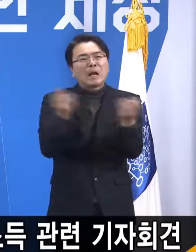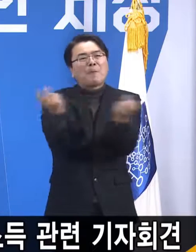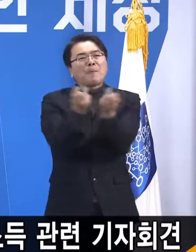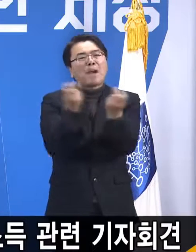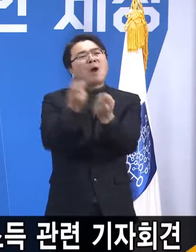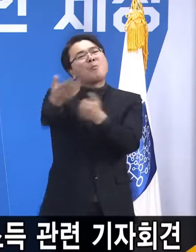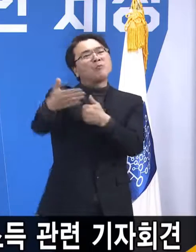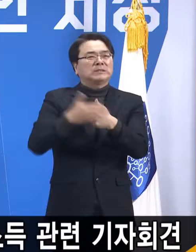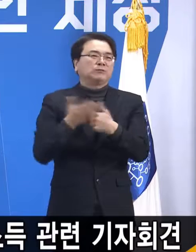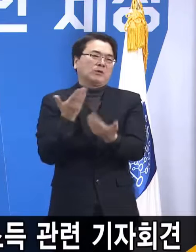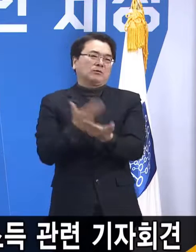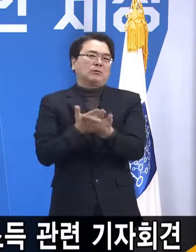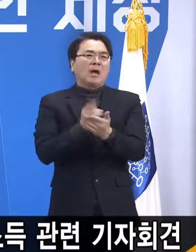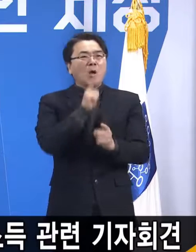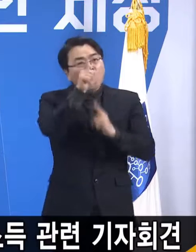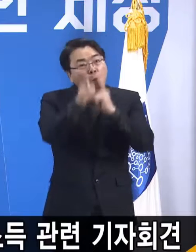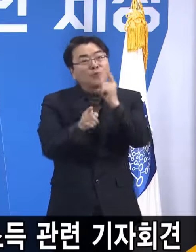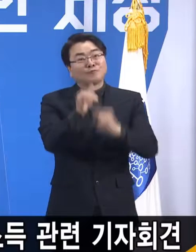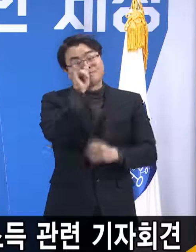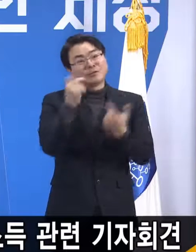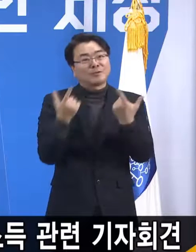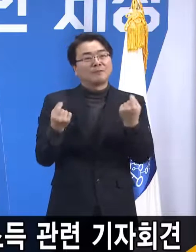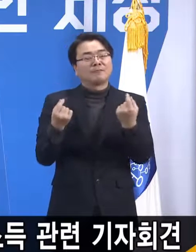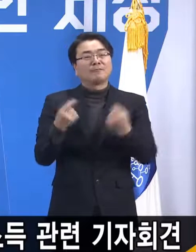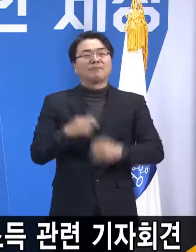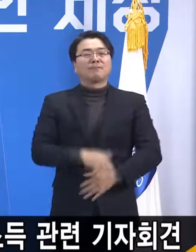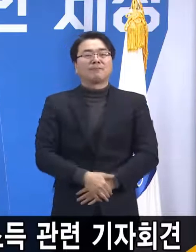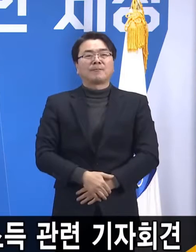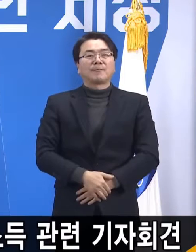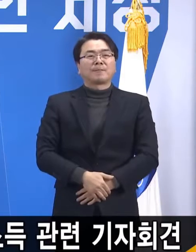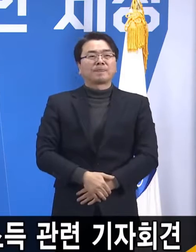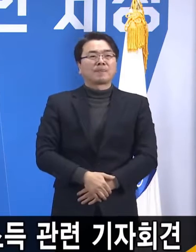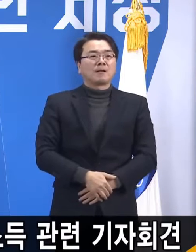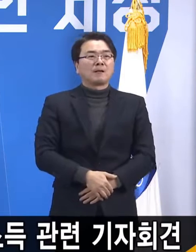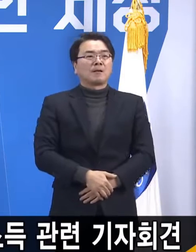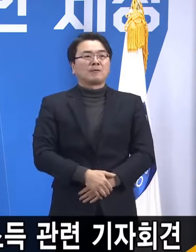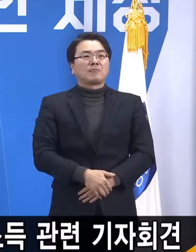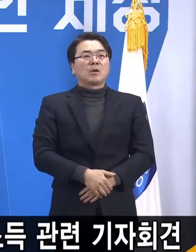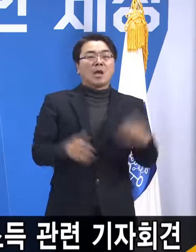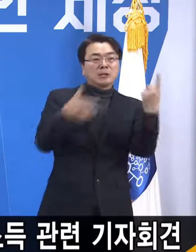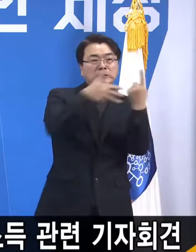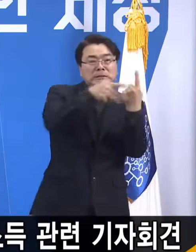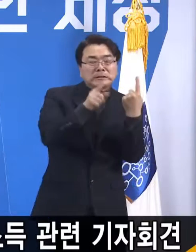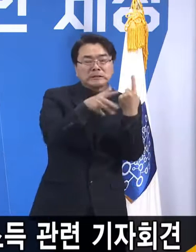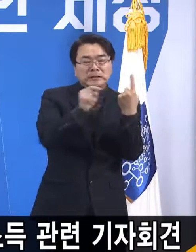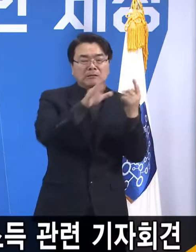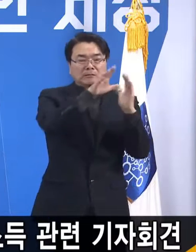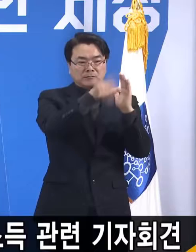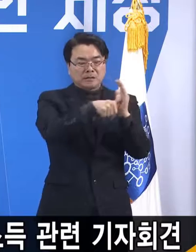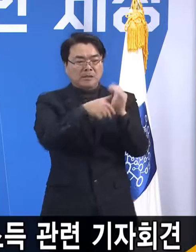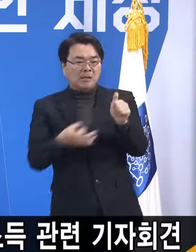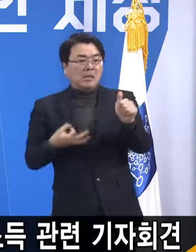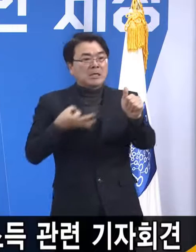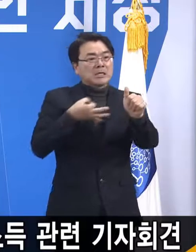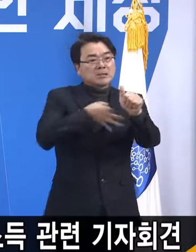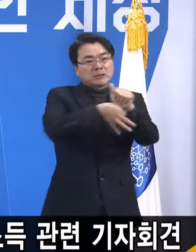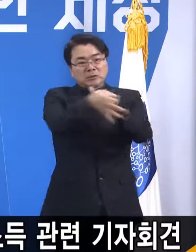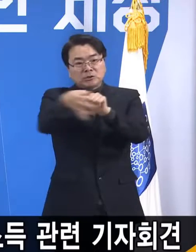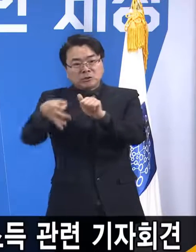라고 지금 요청하고 계시지 않습니까? 그리고 1차 지난 지원금 지급 후에